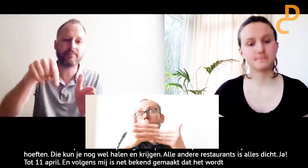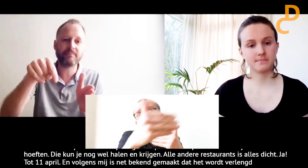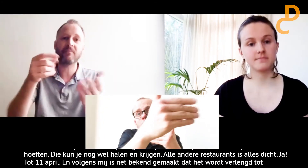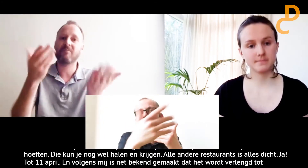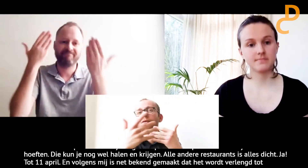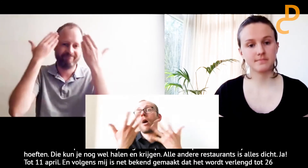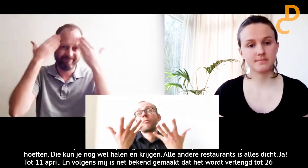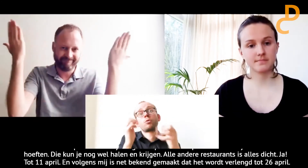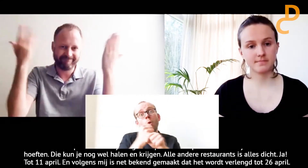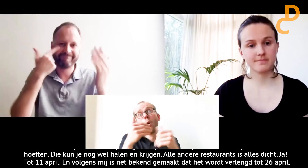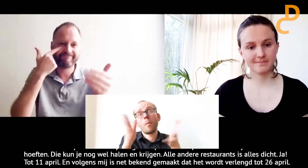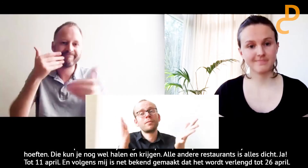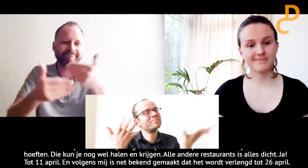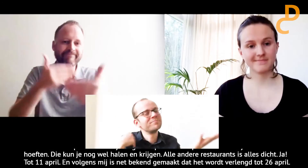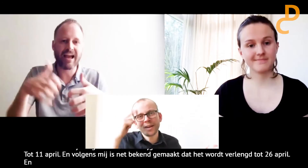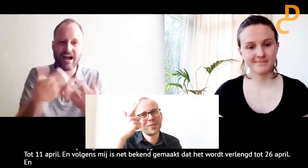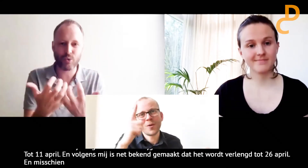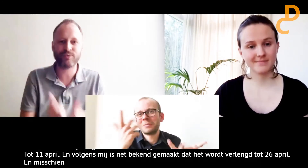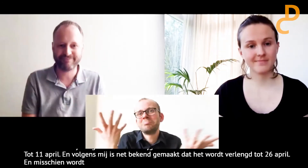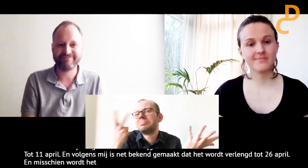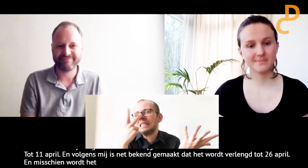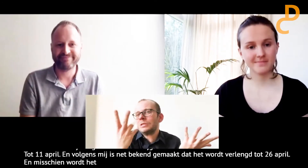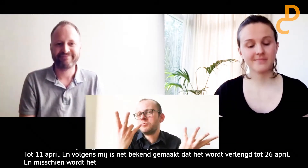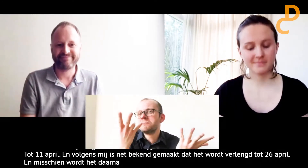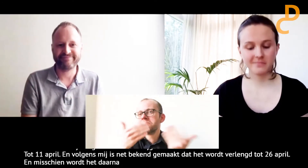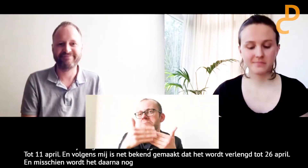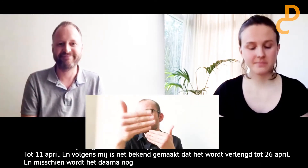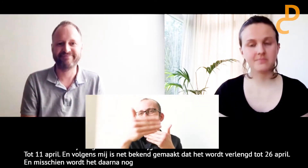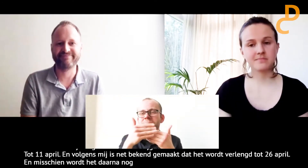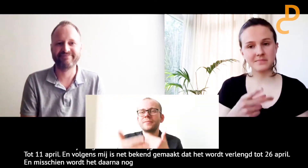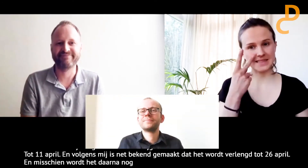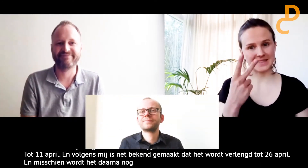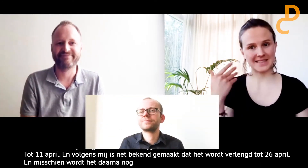En ja, misschien wordt het daarna nog wel weer langer. Of daarna mogen we misschien wel open. We weten het nog niet. We zien het nog wel.